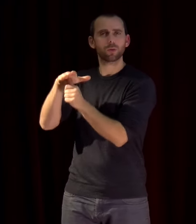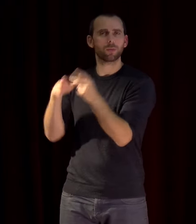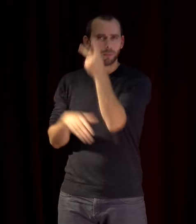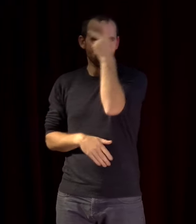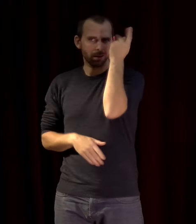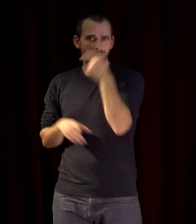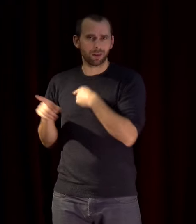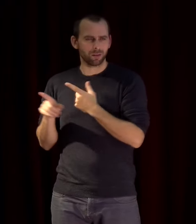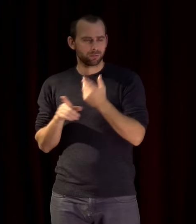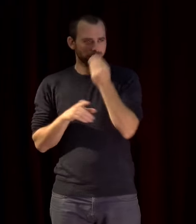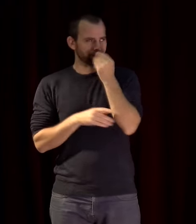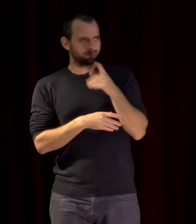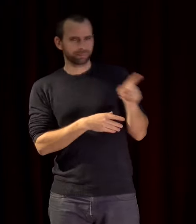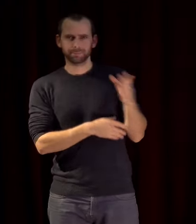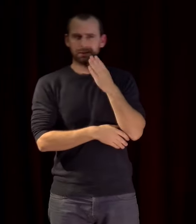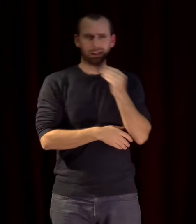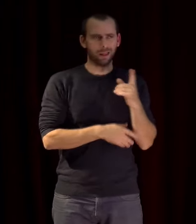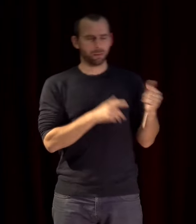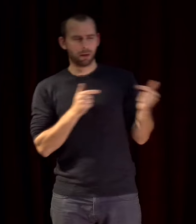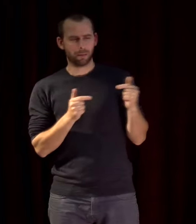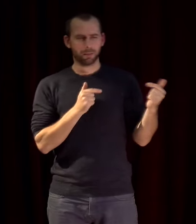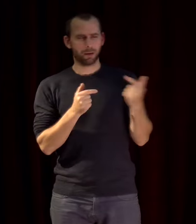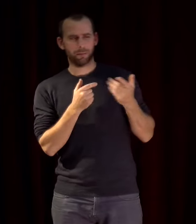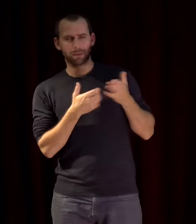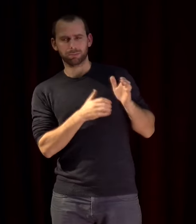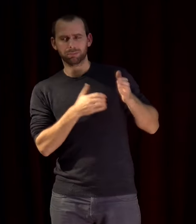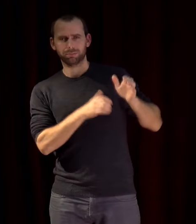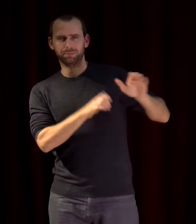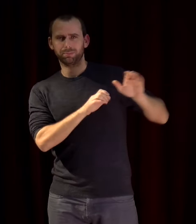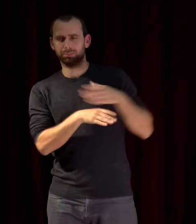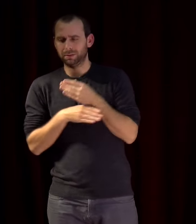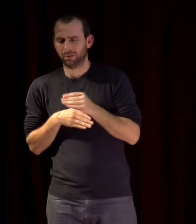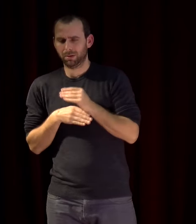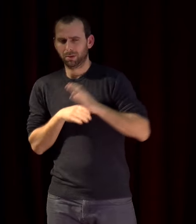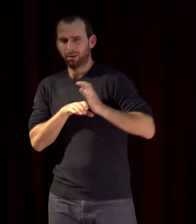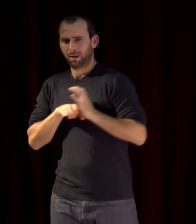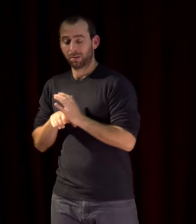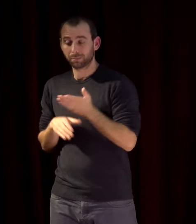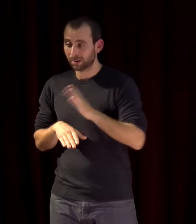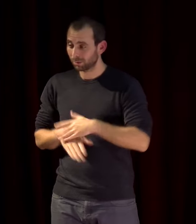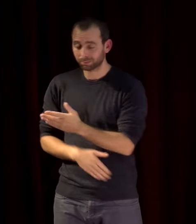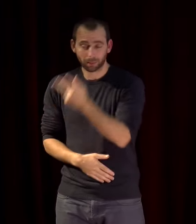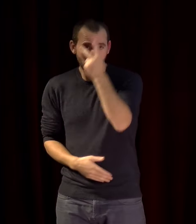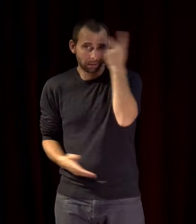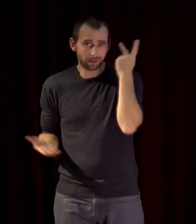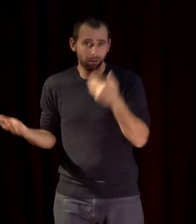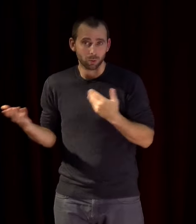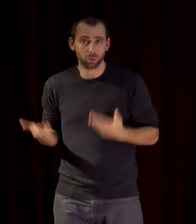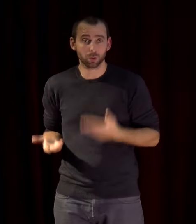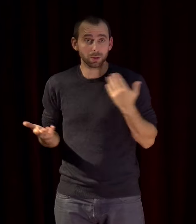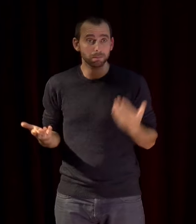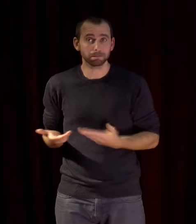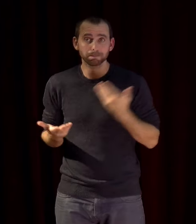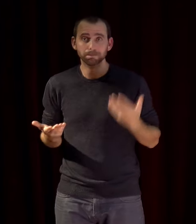Israël et aujourd'hui toujours les palestiniens sont dans l'impasse et en